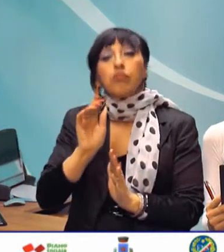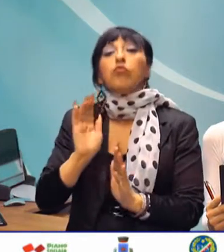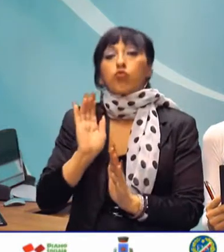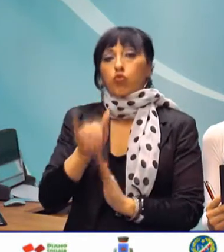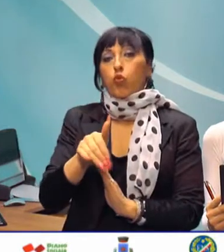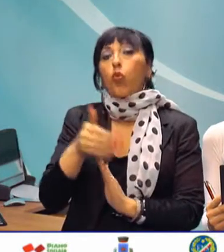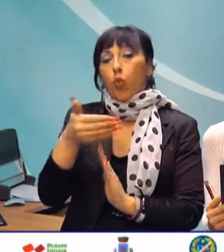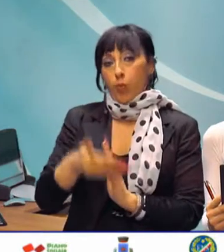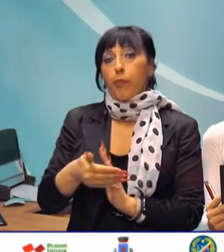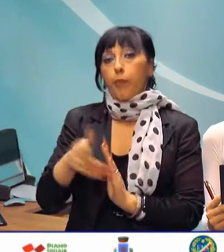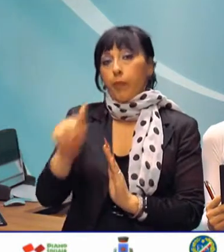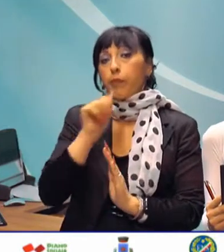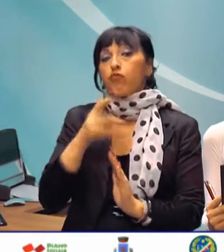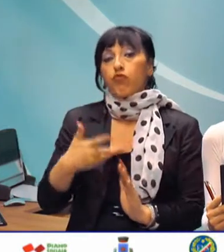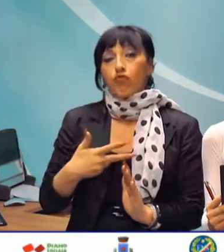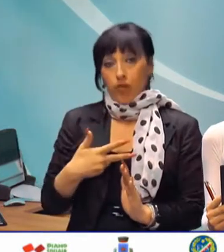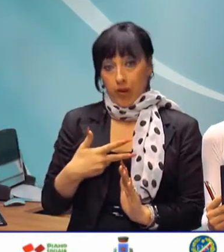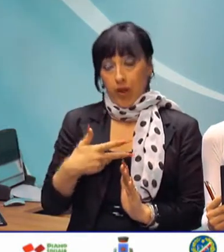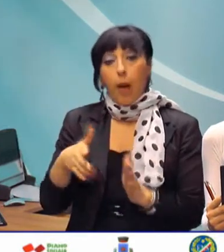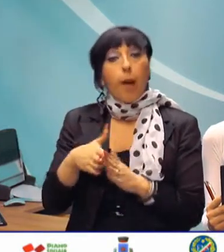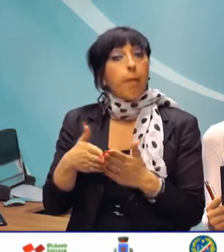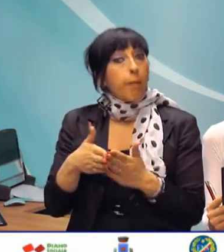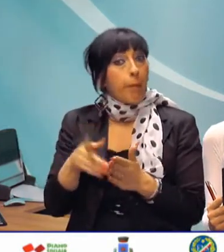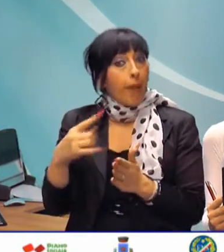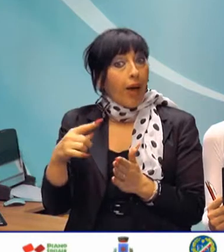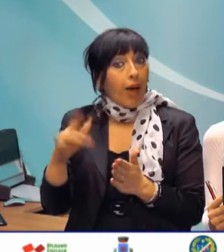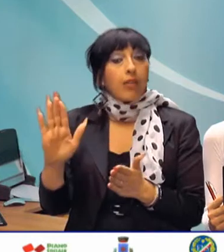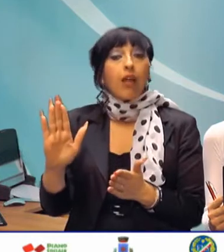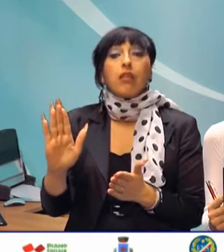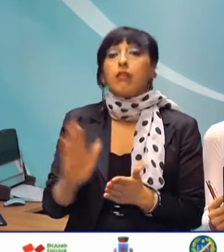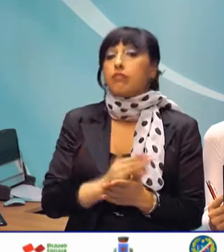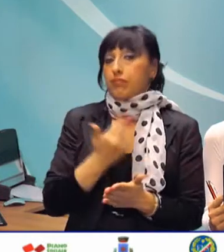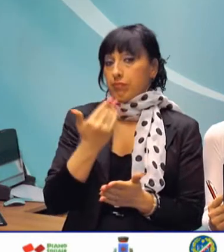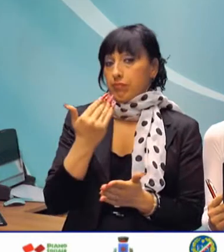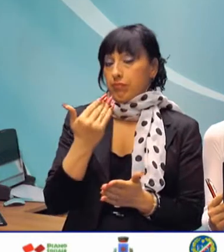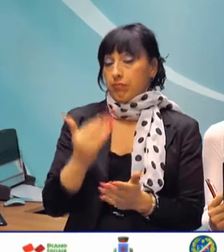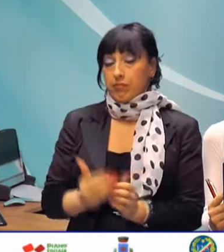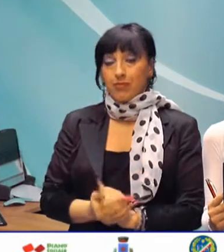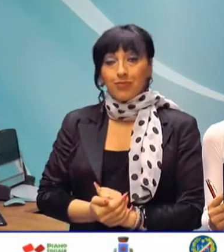quanto risultato positivo al test. La patente pertanto è stata ritirata.